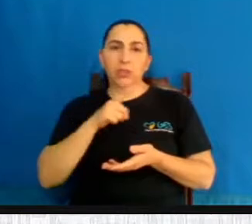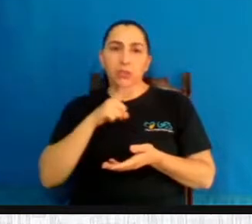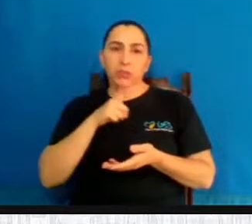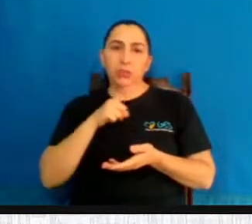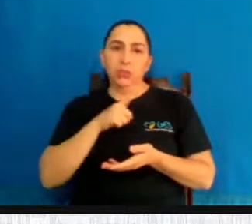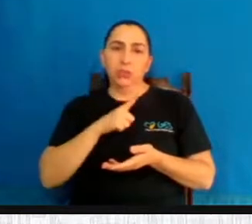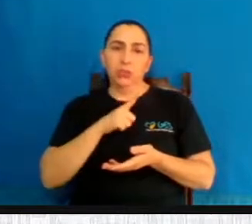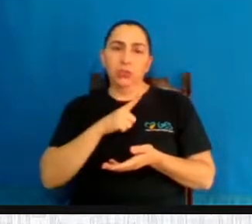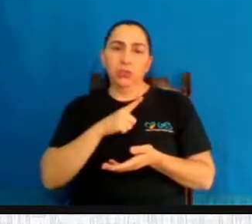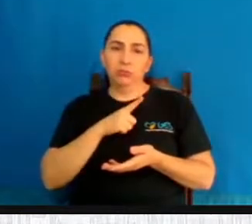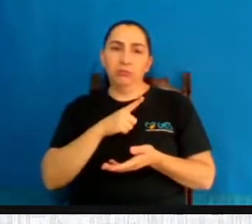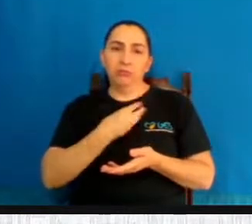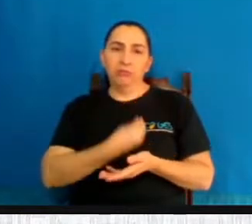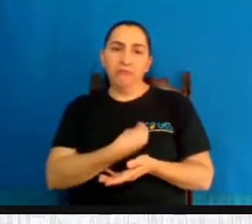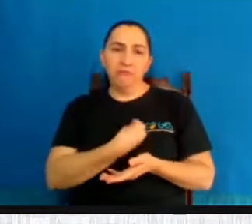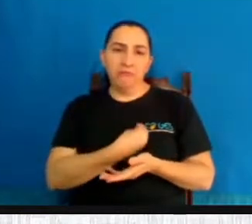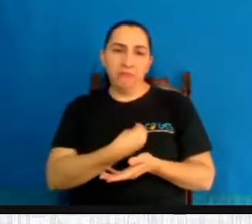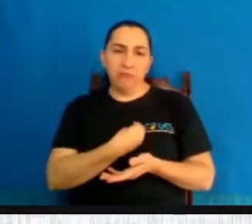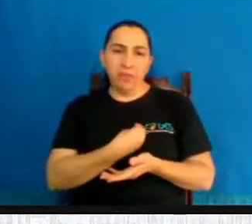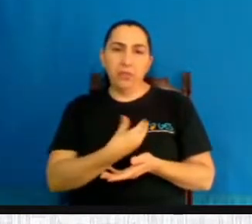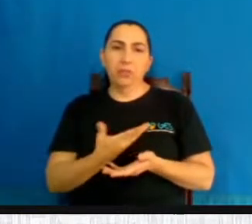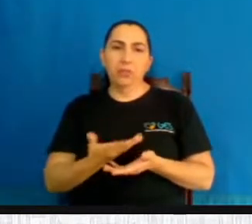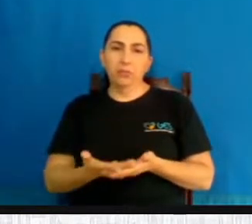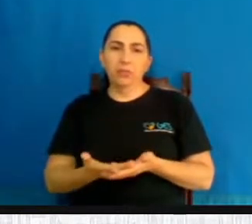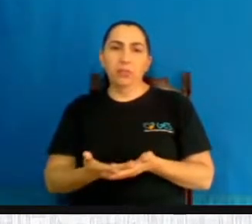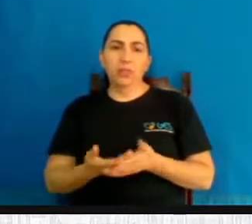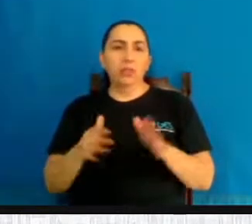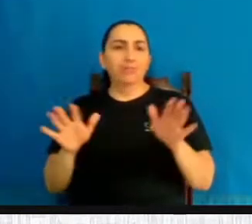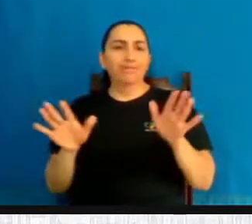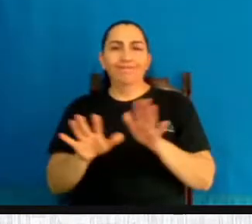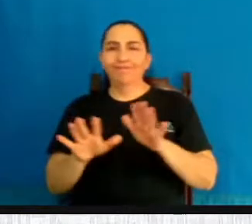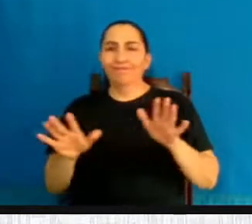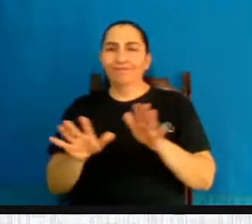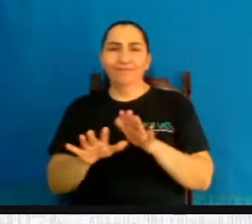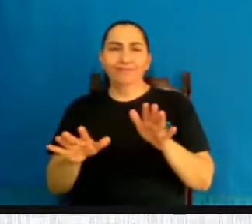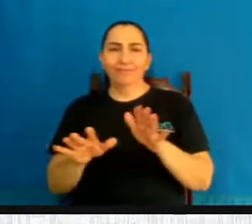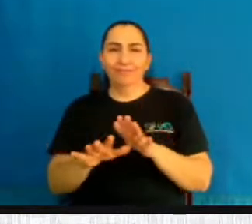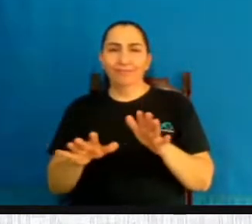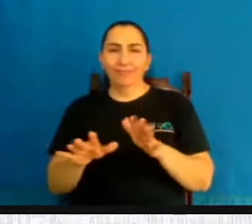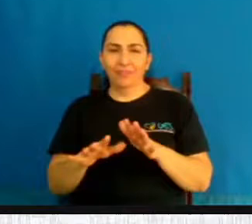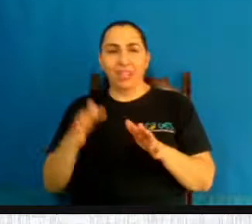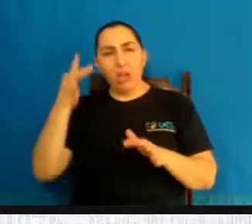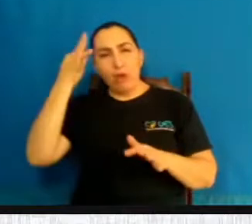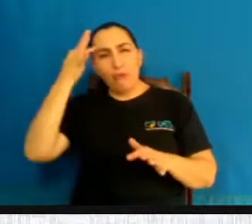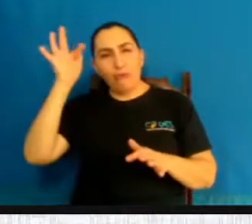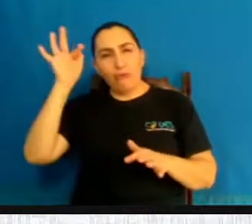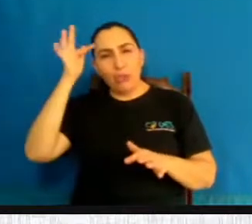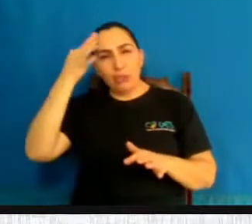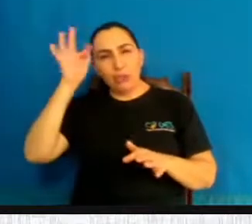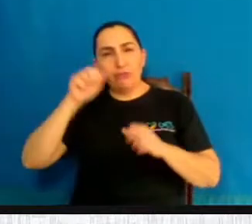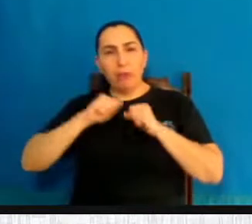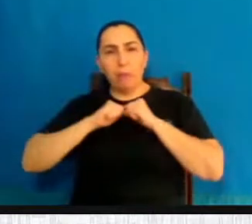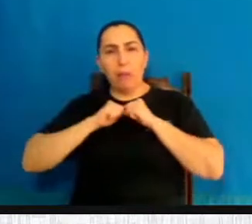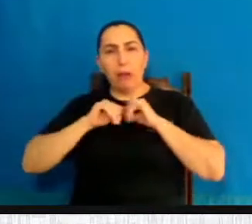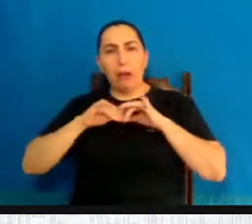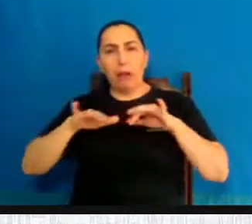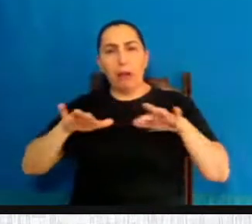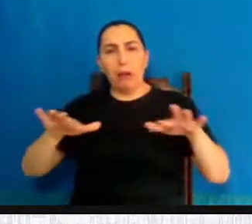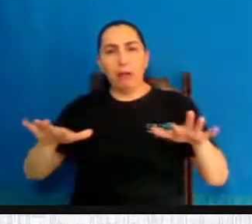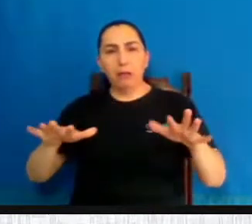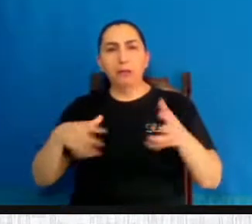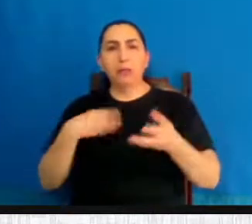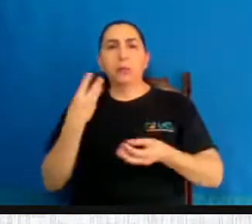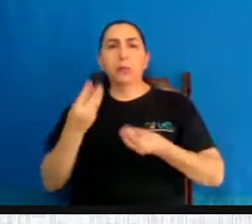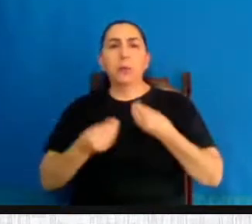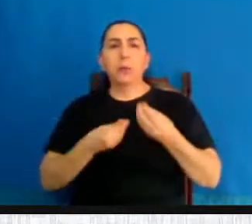vidas por conta do materialismo e do ateísmo. Então, gente não deve divulgar essas filosofias, mesmo que a gente as tenha